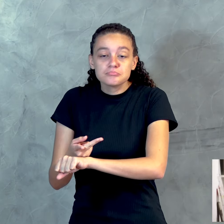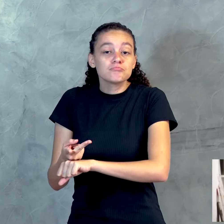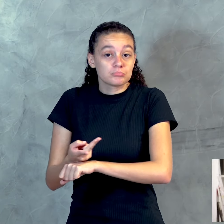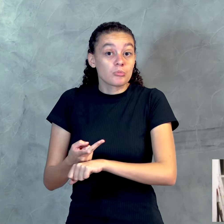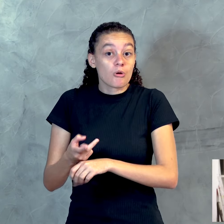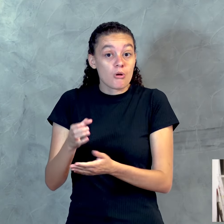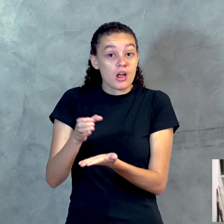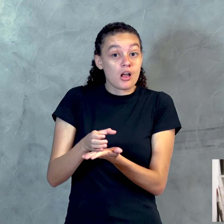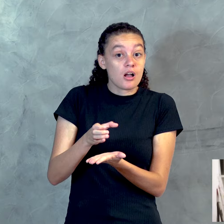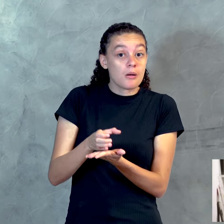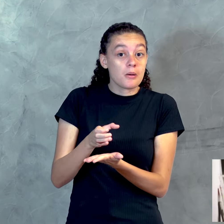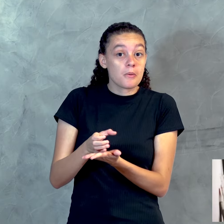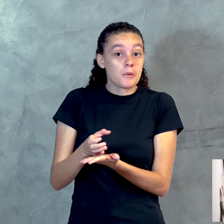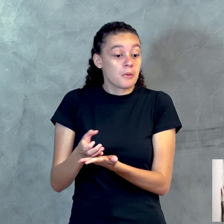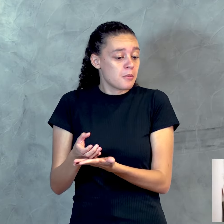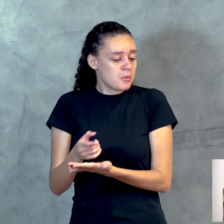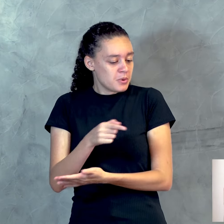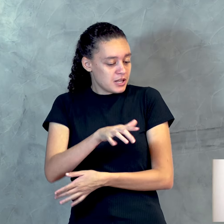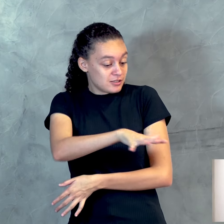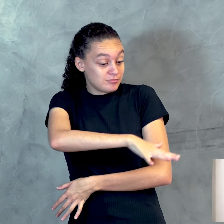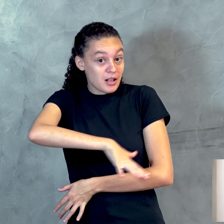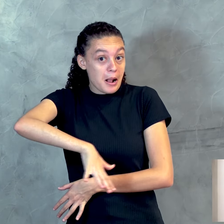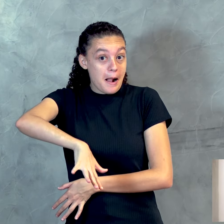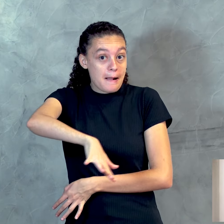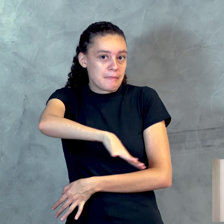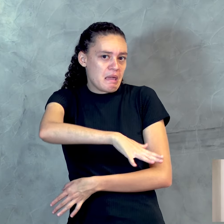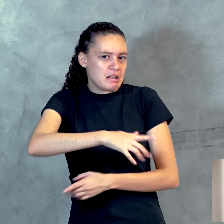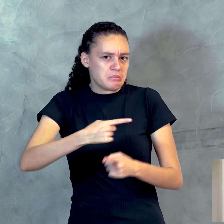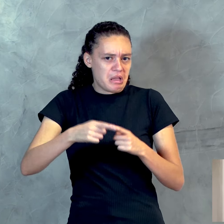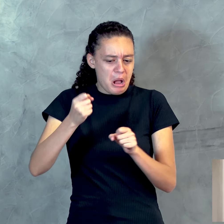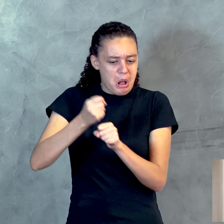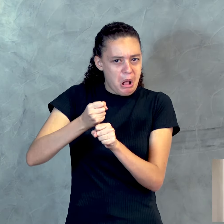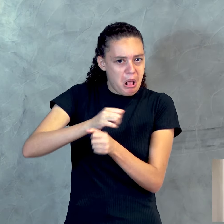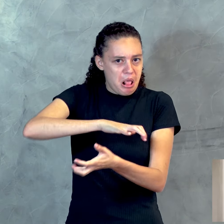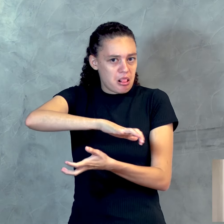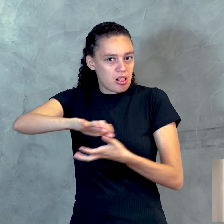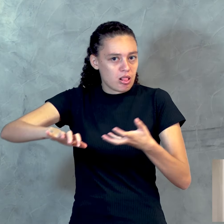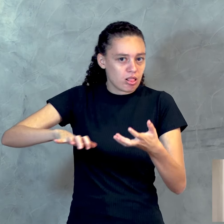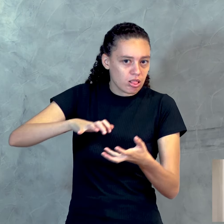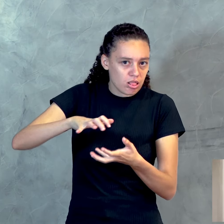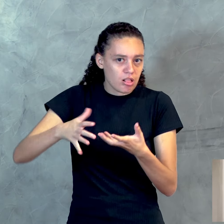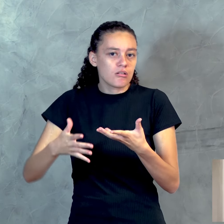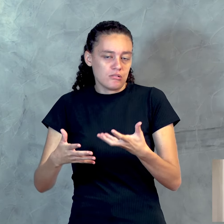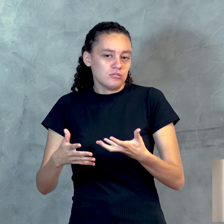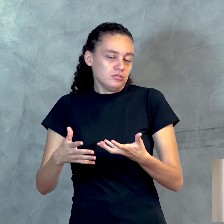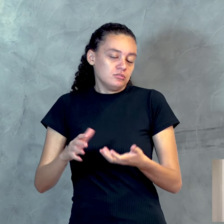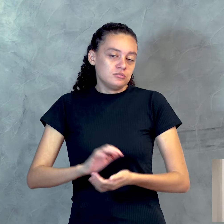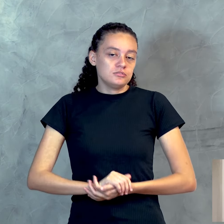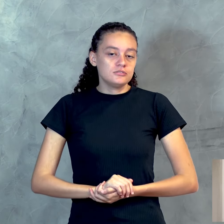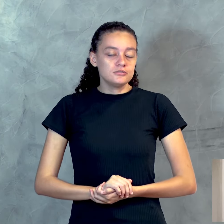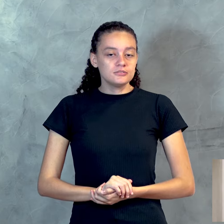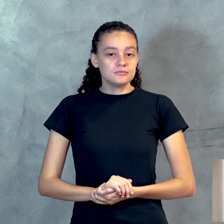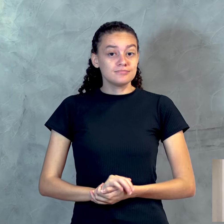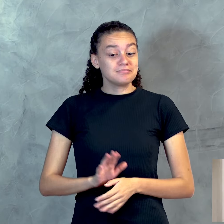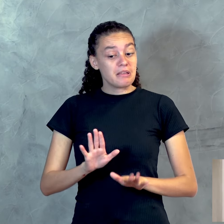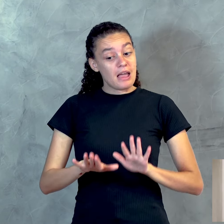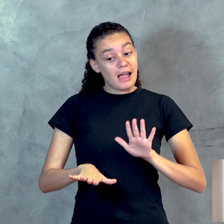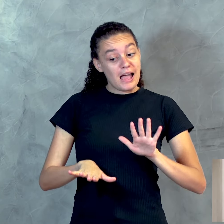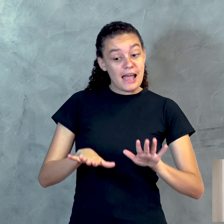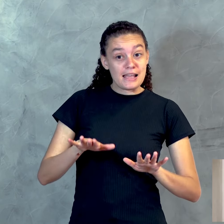nesse cenário de um resto de construção, de reforma, e quem sabe eu